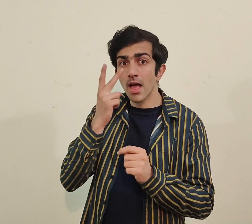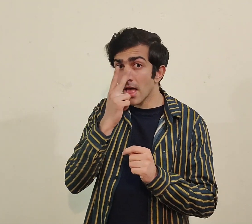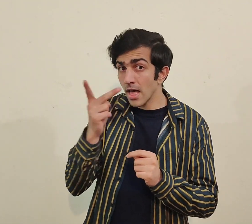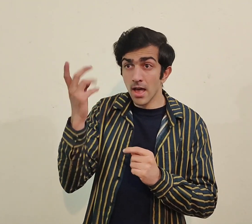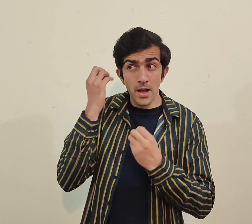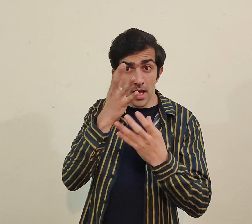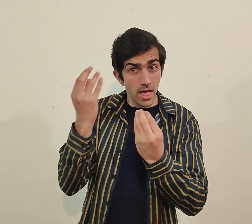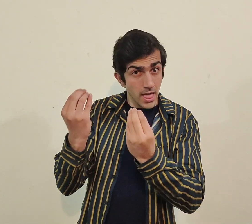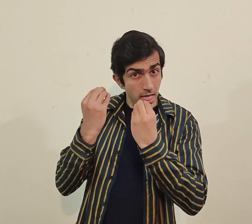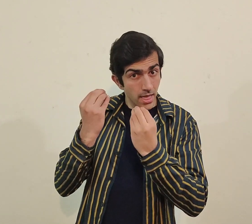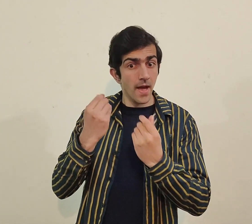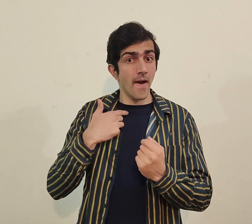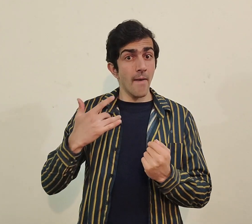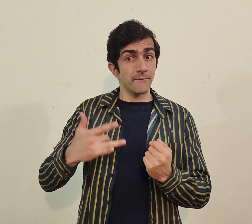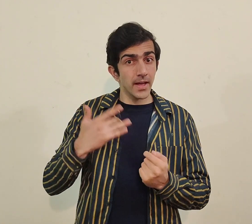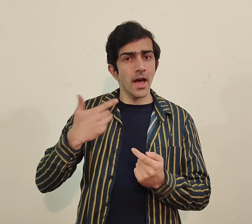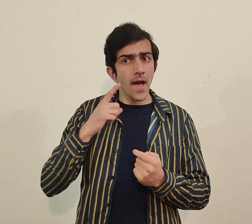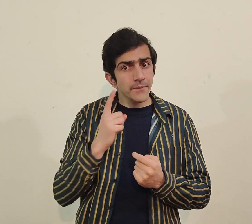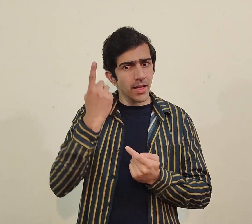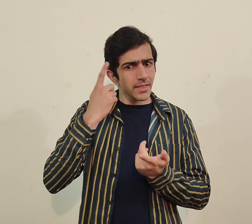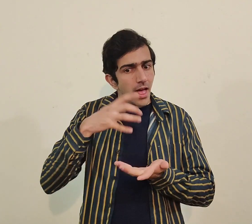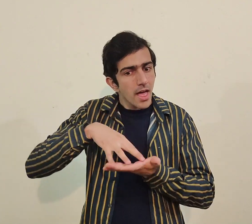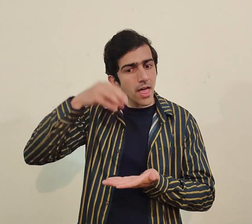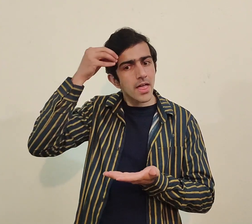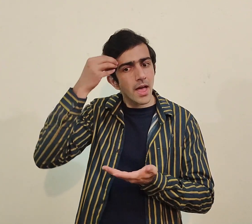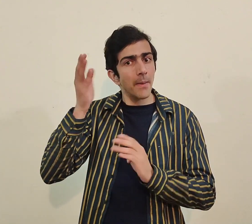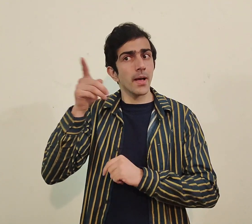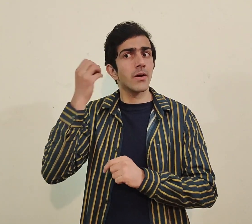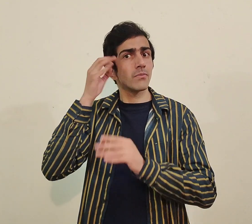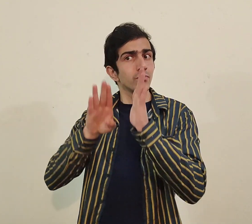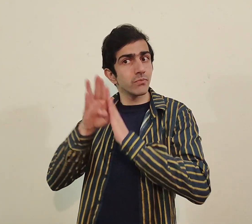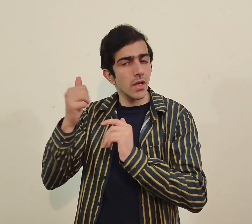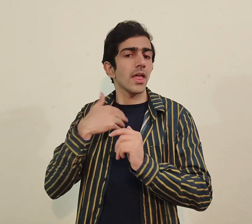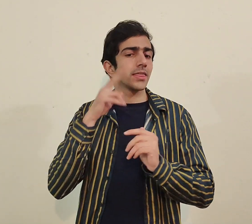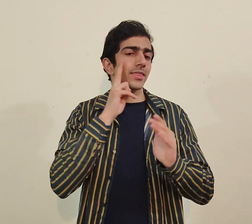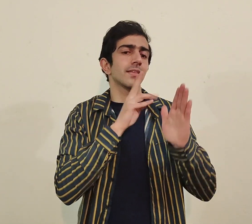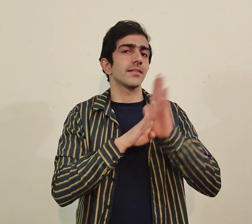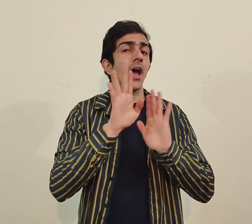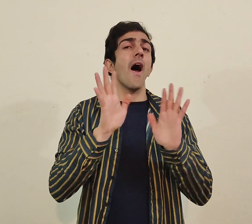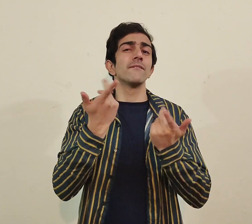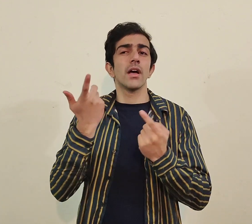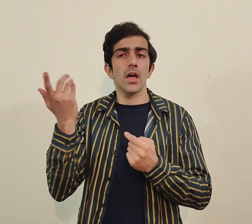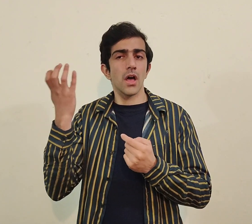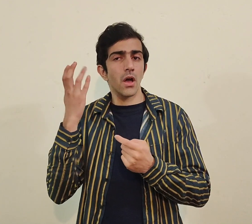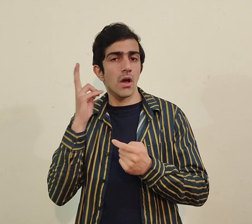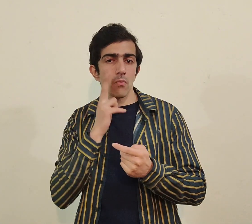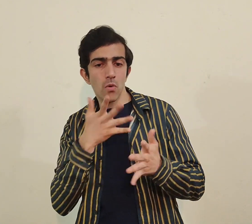سکتے ہیں کہ سمجھ آرہ یا نہیں تو اس طرح deaf persons اس چیز کے اوپر learn کر سکتے ہیں